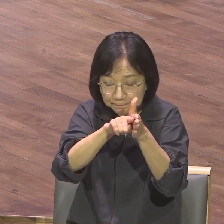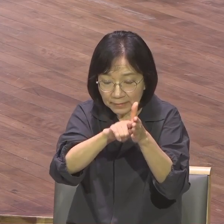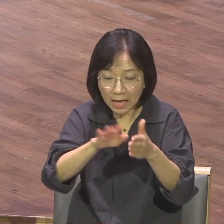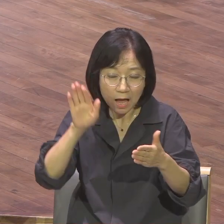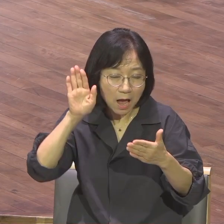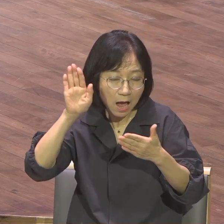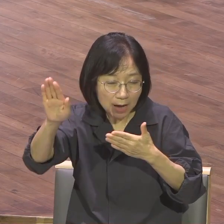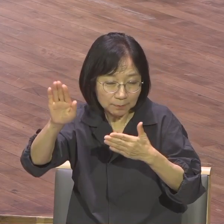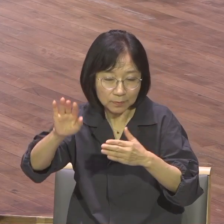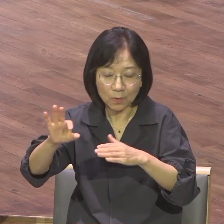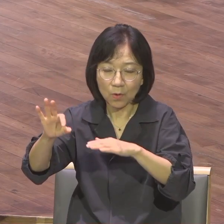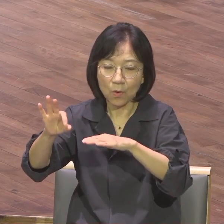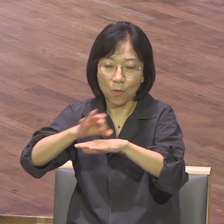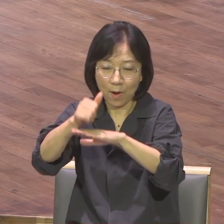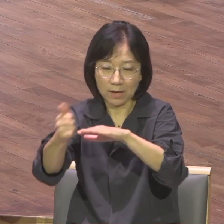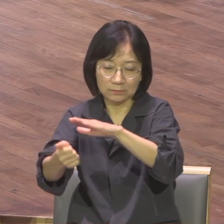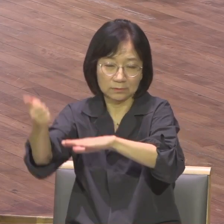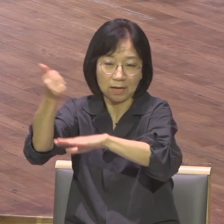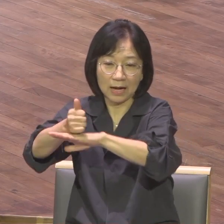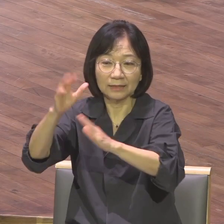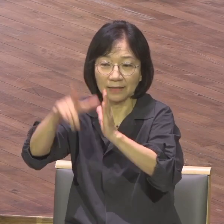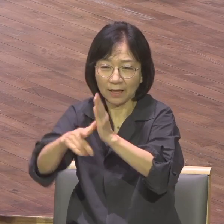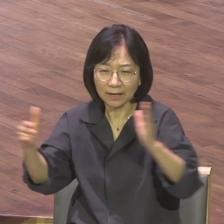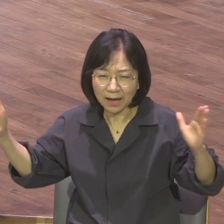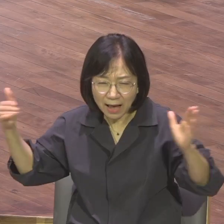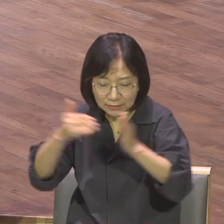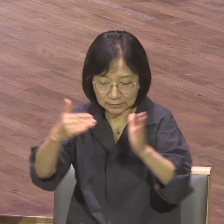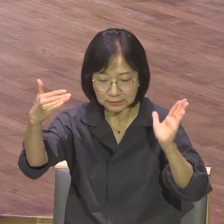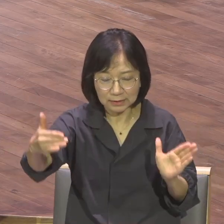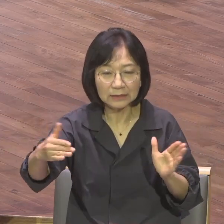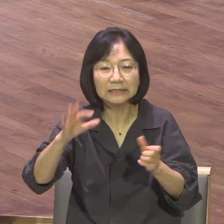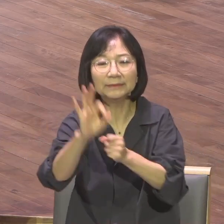수많은 연단과 훈련의 과정을 겪게 되었습니다.